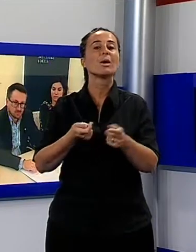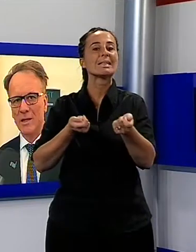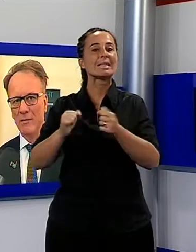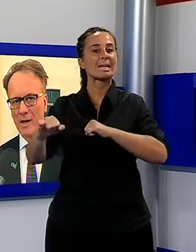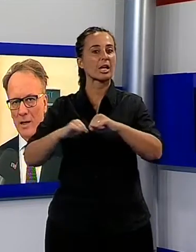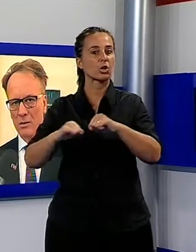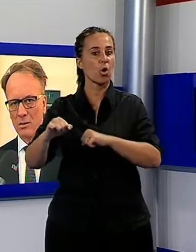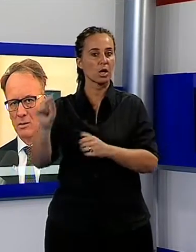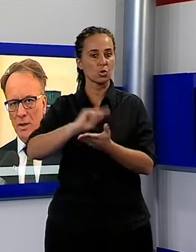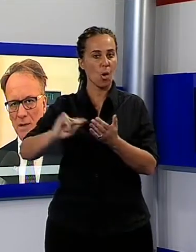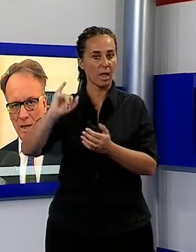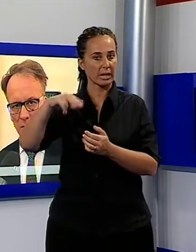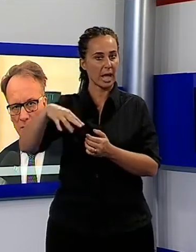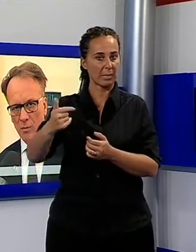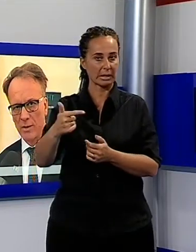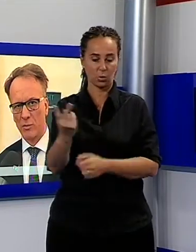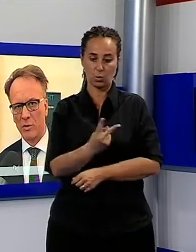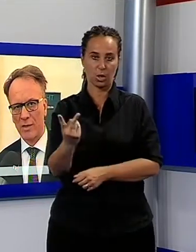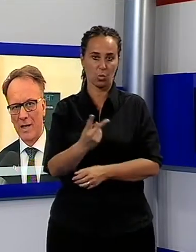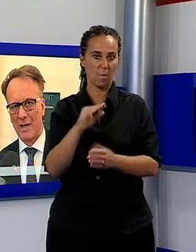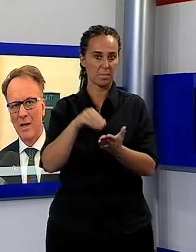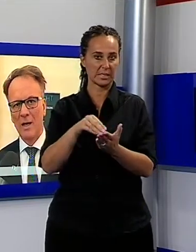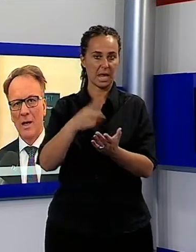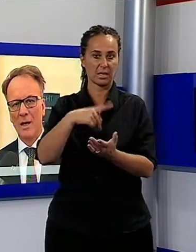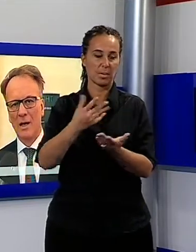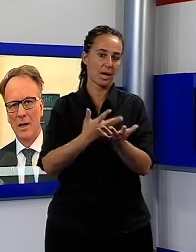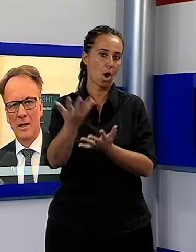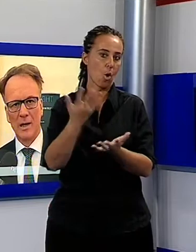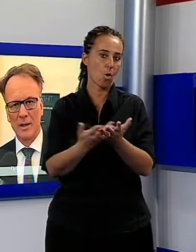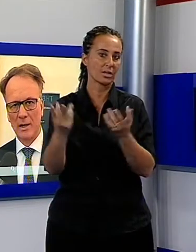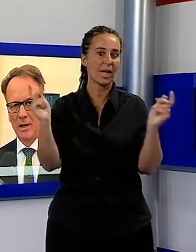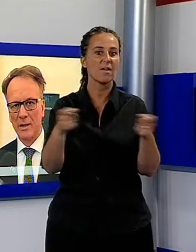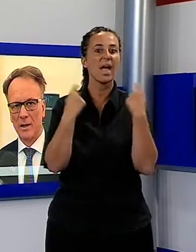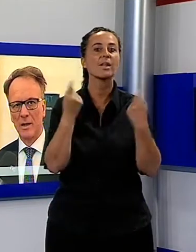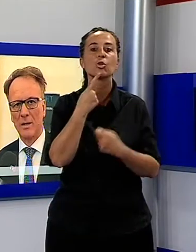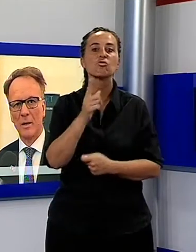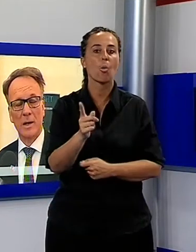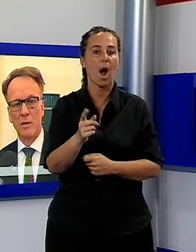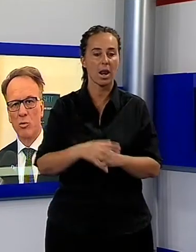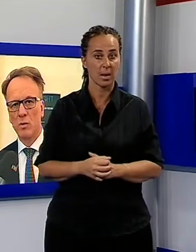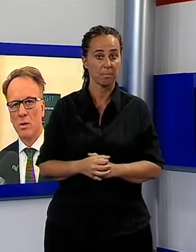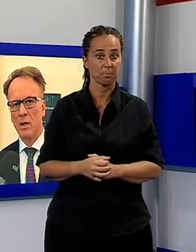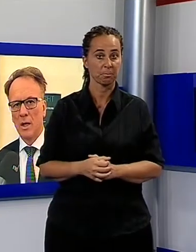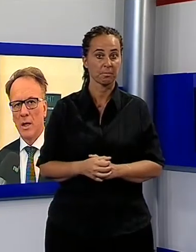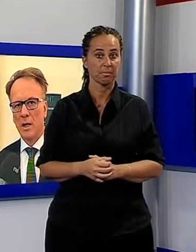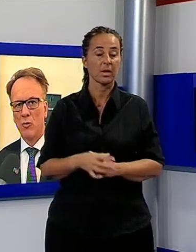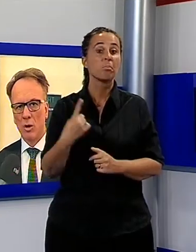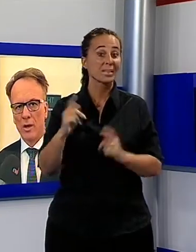significato di Bright è proprio questo, portare al grande pubblico il cuore